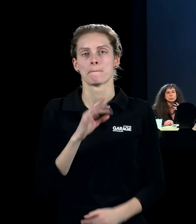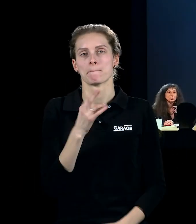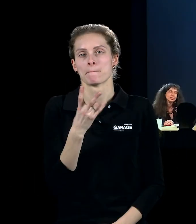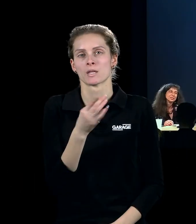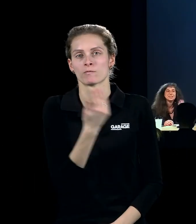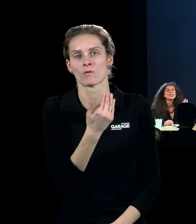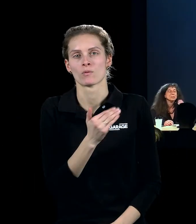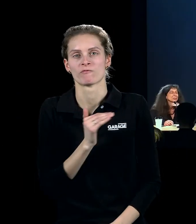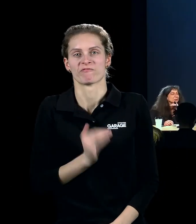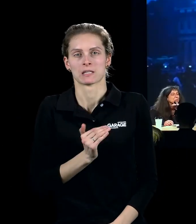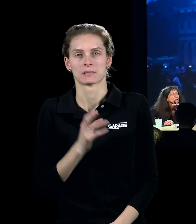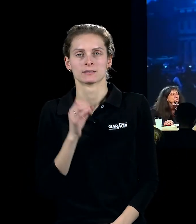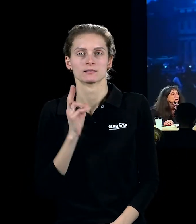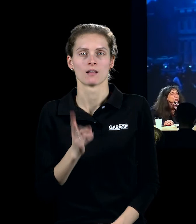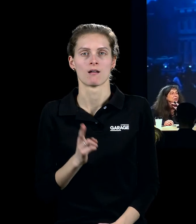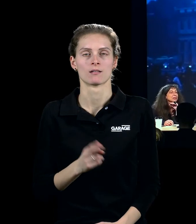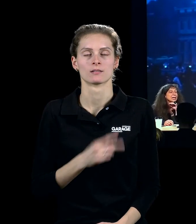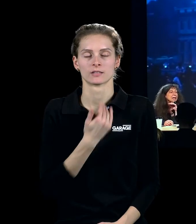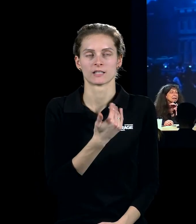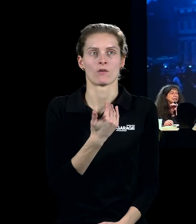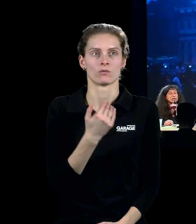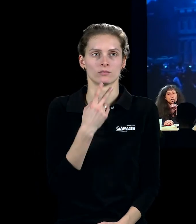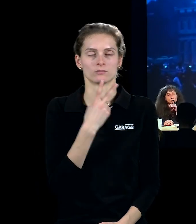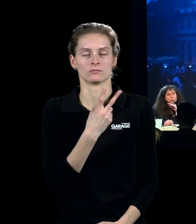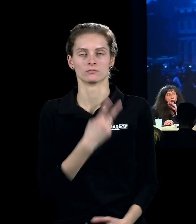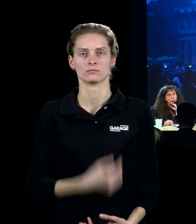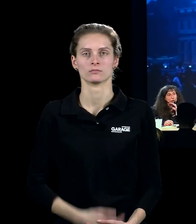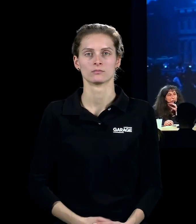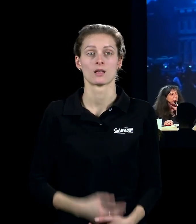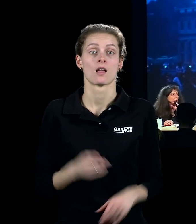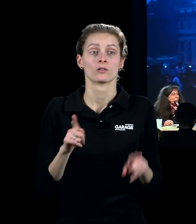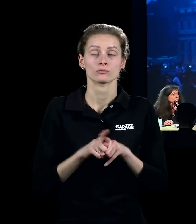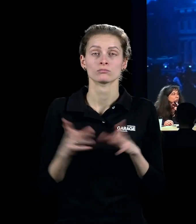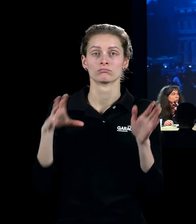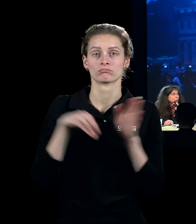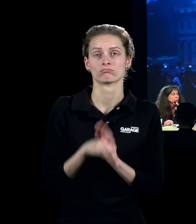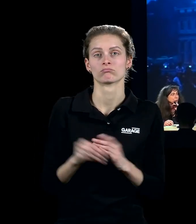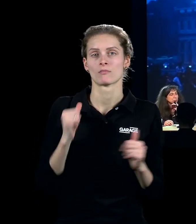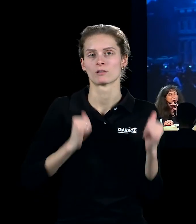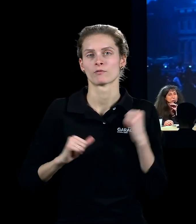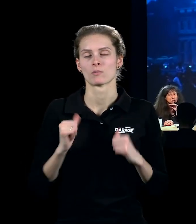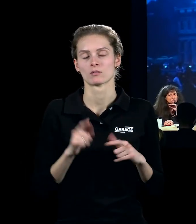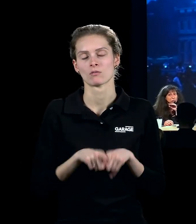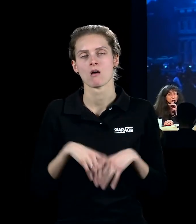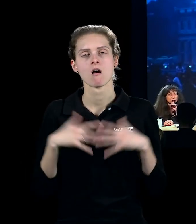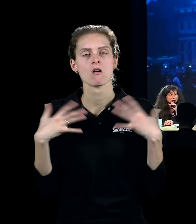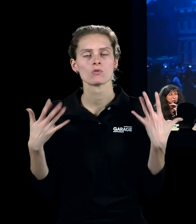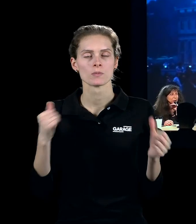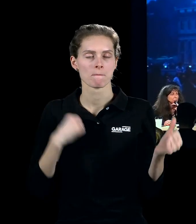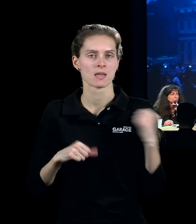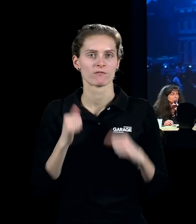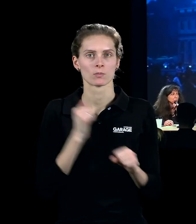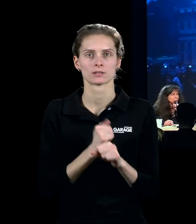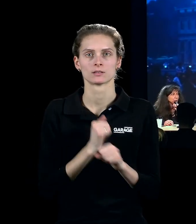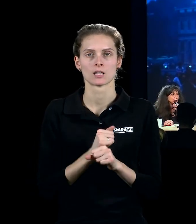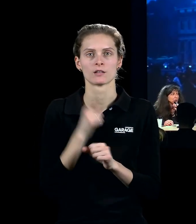фирменным знаком, придумкой пины и частью перформанса. Вот такой вот огромный перформанс первый он делает в